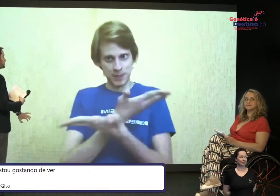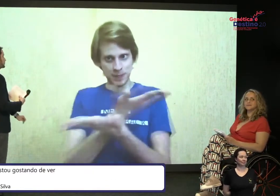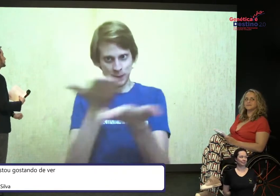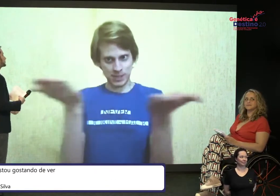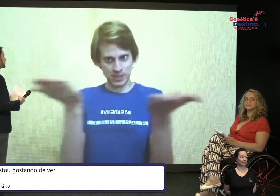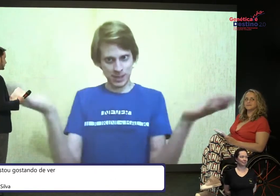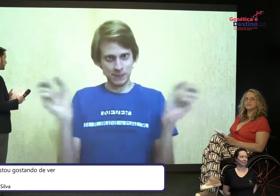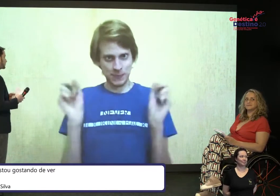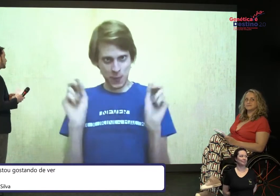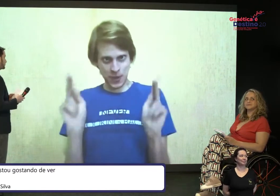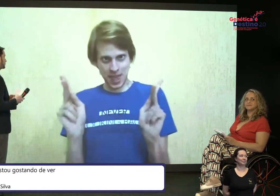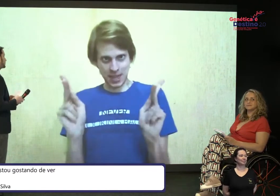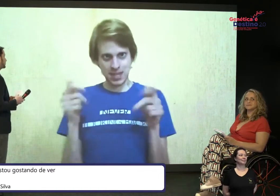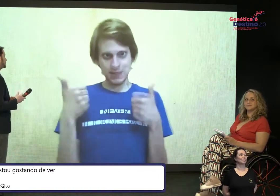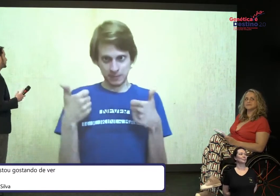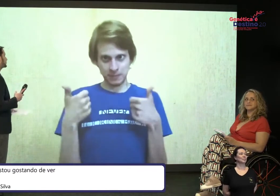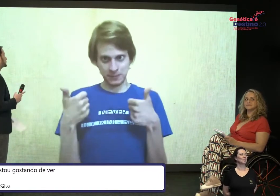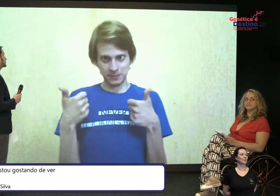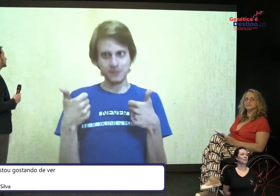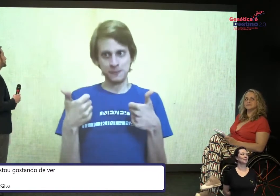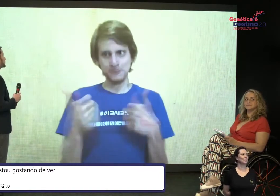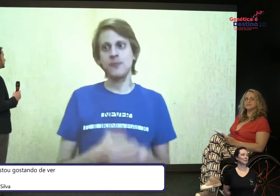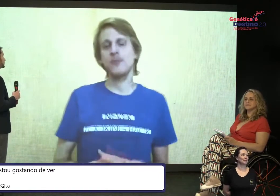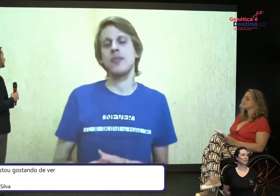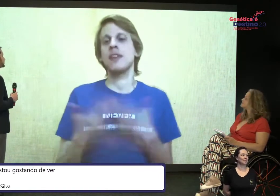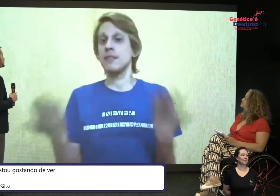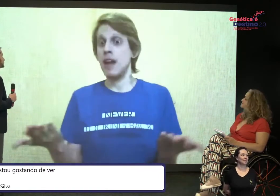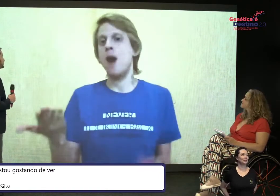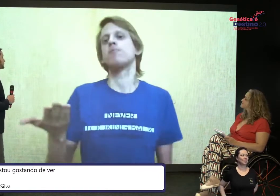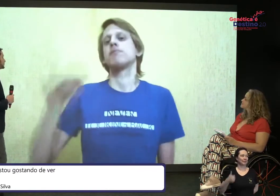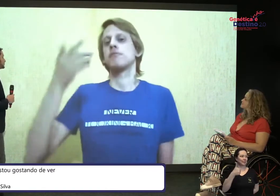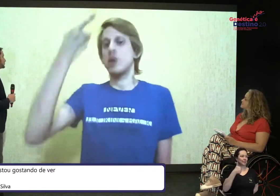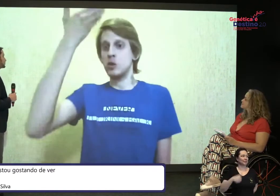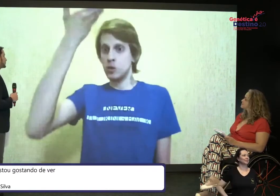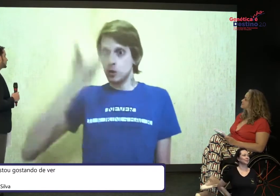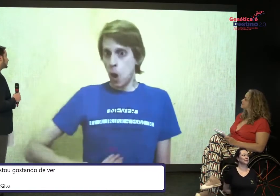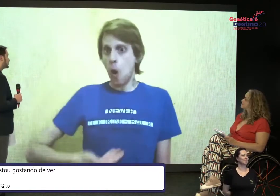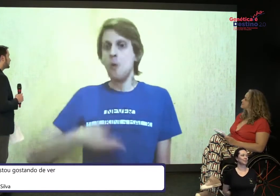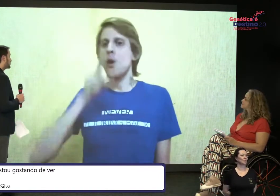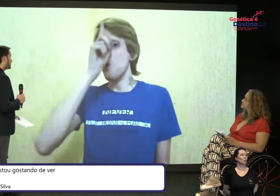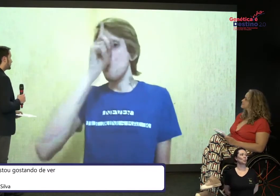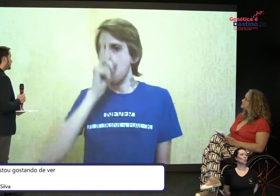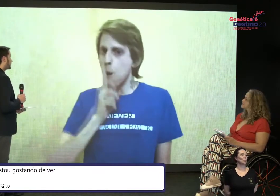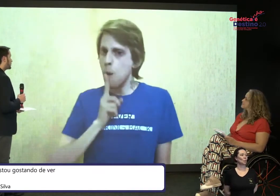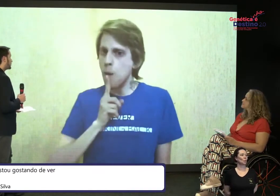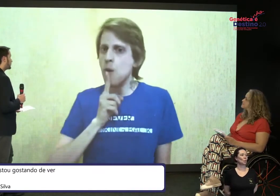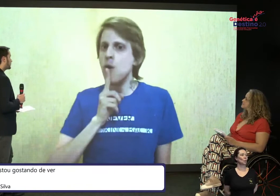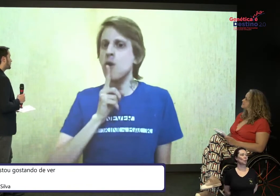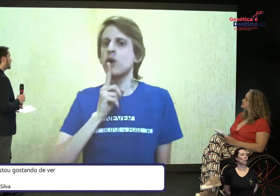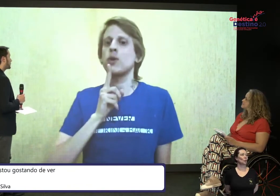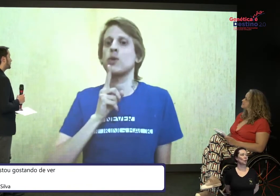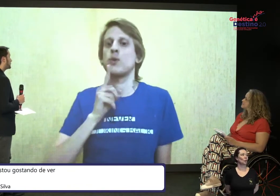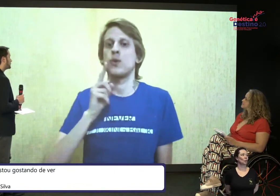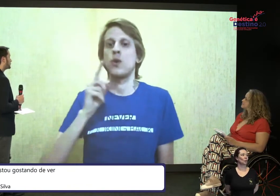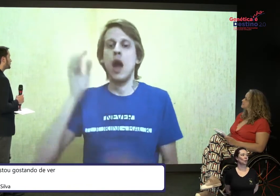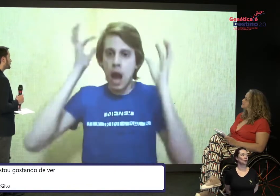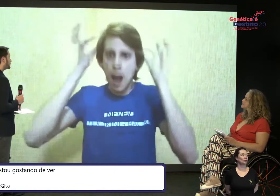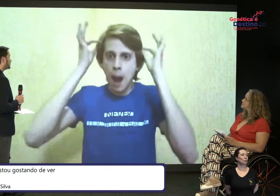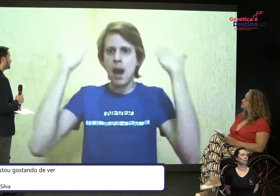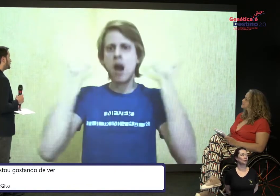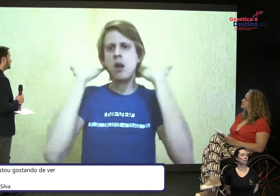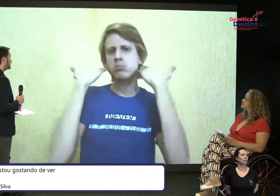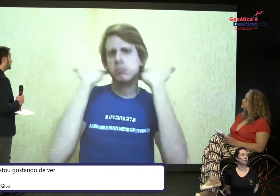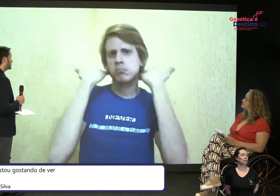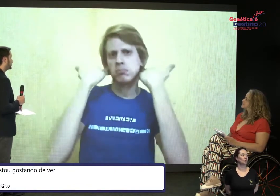permite? Para todos vocês. Ok? Então, eu sou... Com o